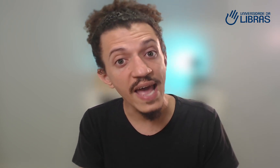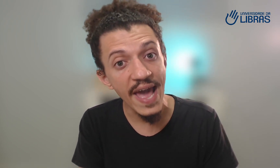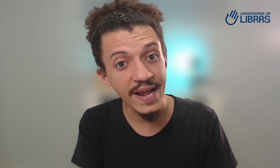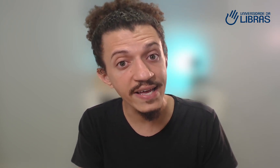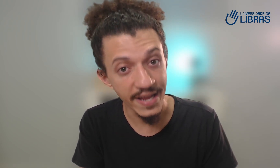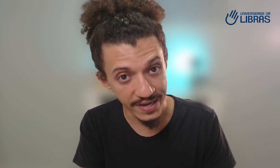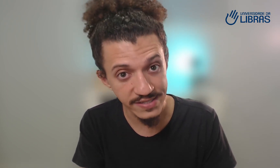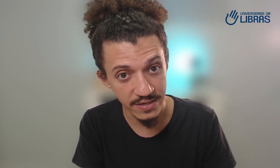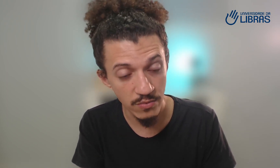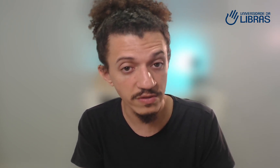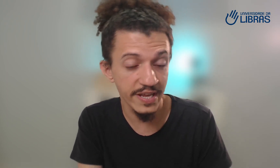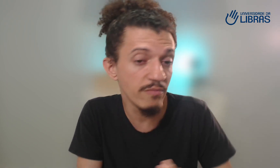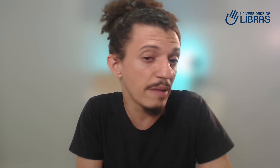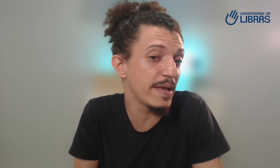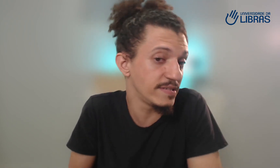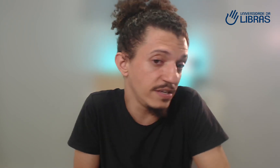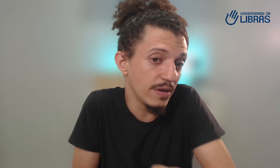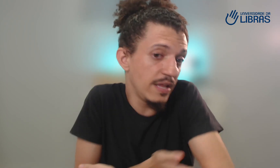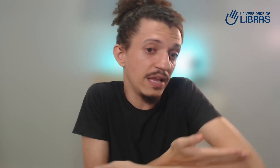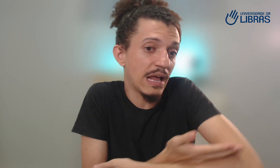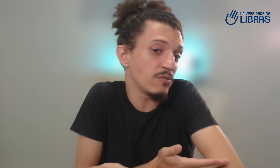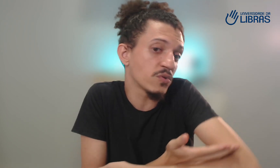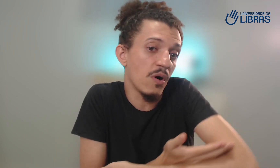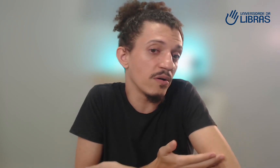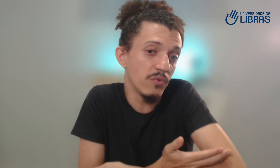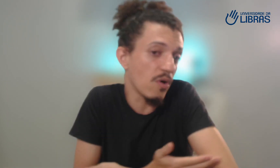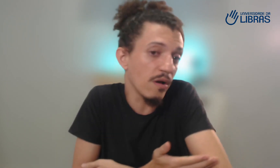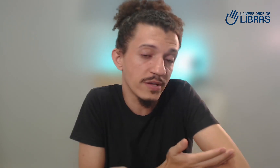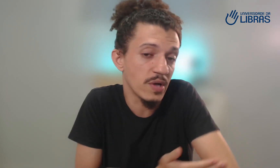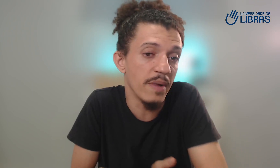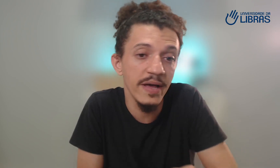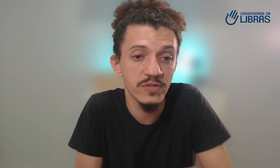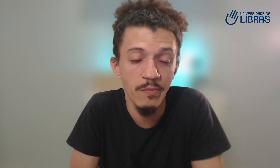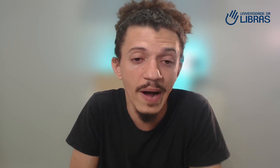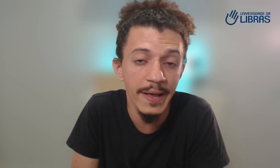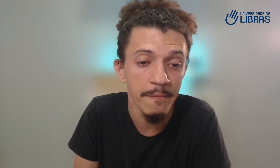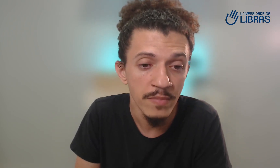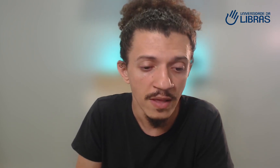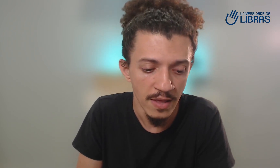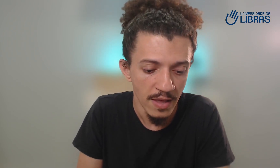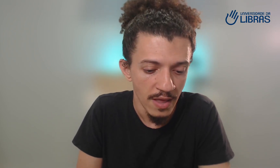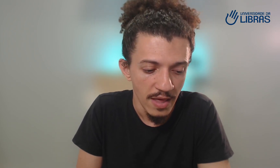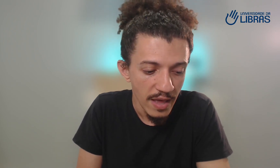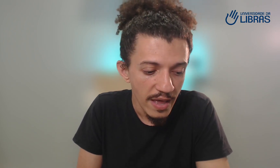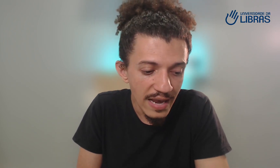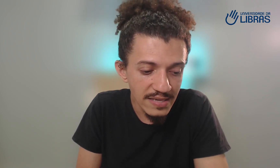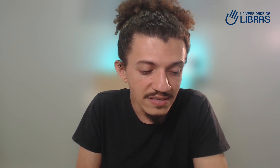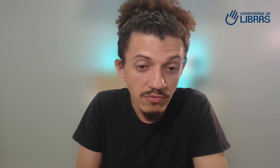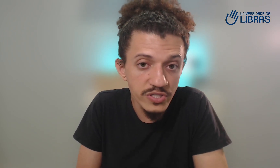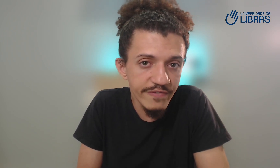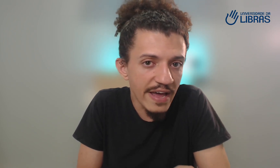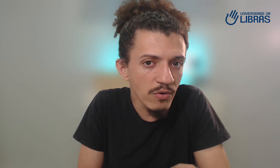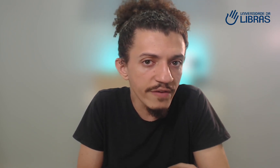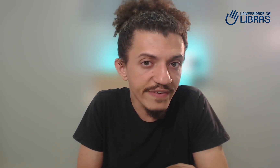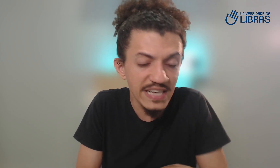era criança, quando você era um bebezinho ali, lá no colo, no colo da sua mãe, do seu pai, eles não tiveram que ficar